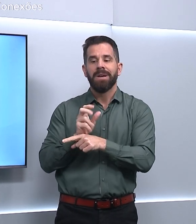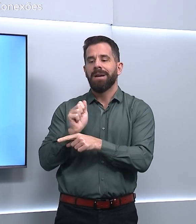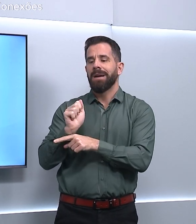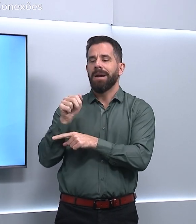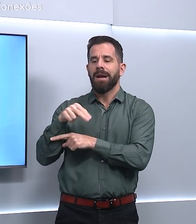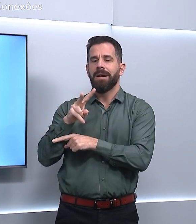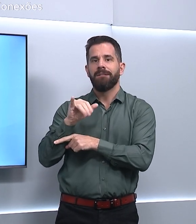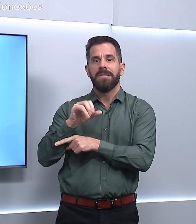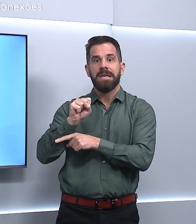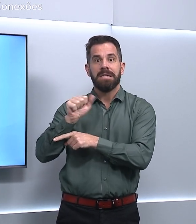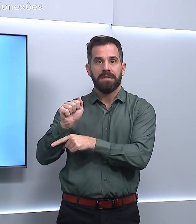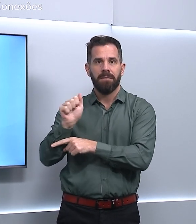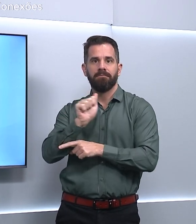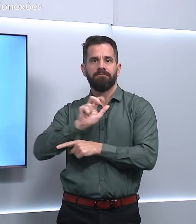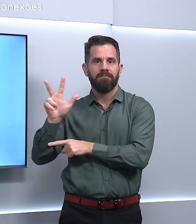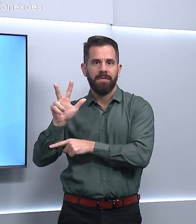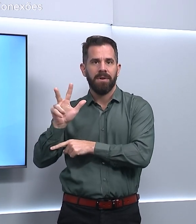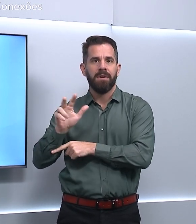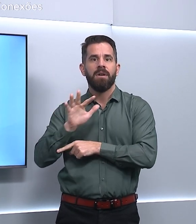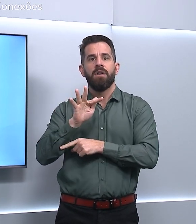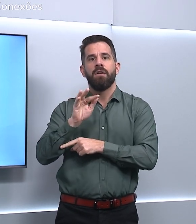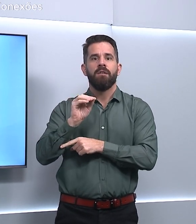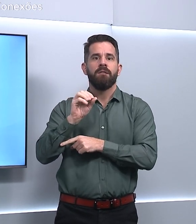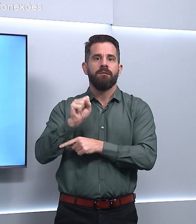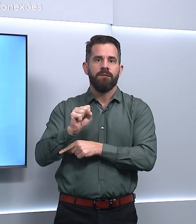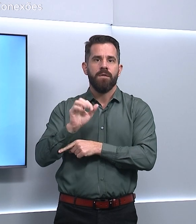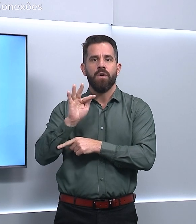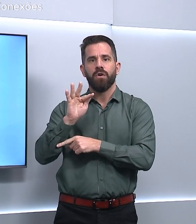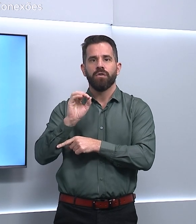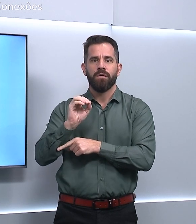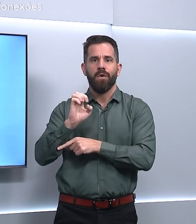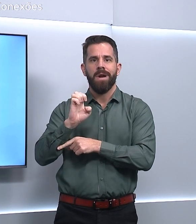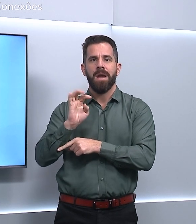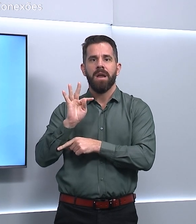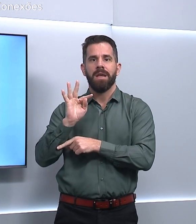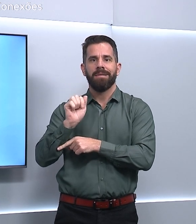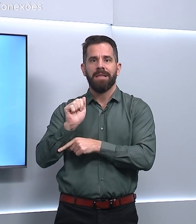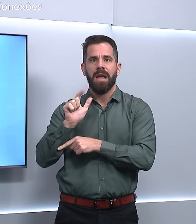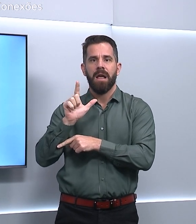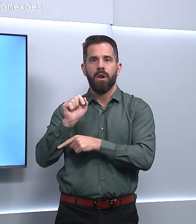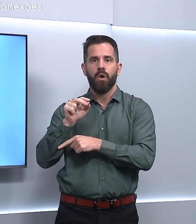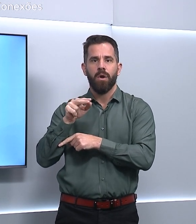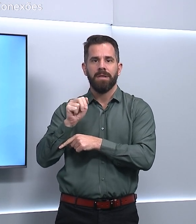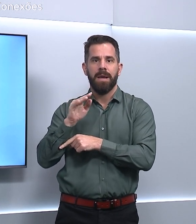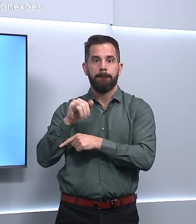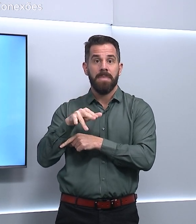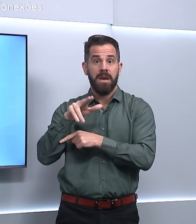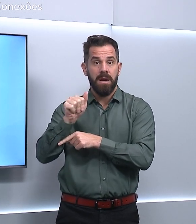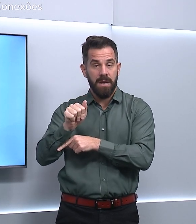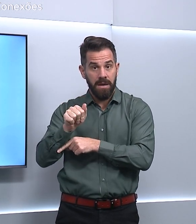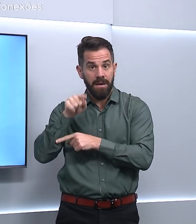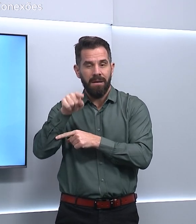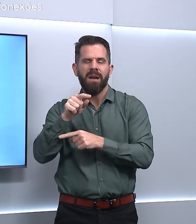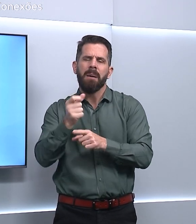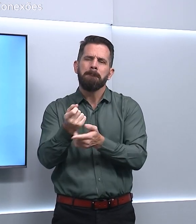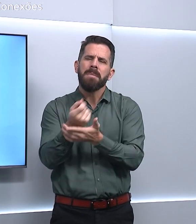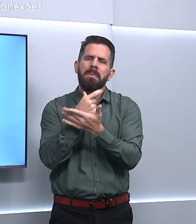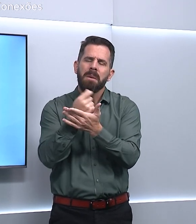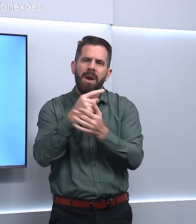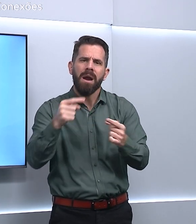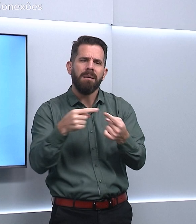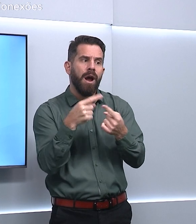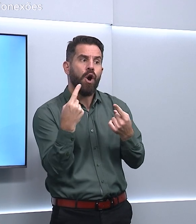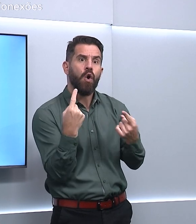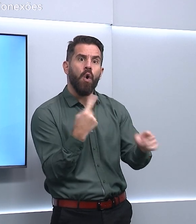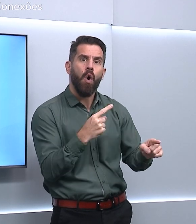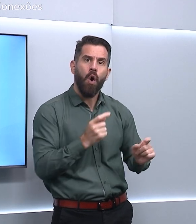fosfoetanolamina, conhecida como pílula do câncer, não tem eficácia para o tratamento da doença e